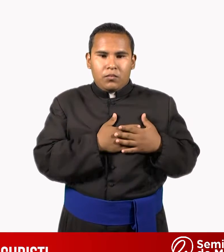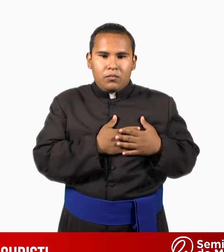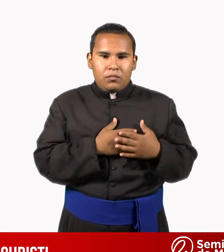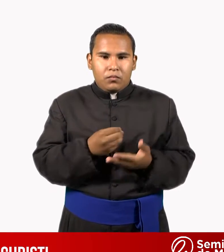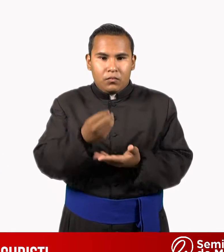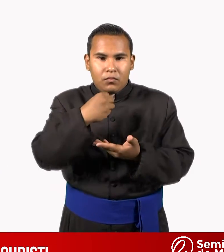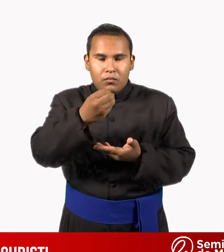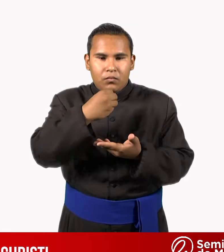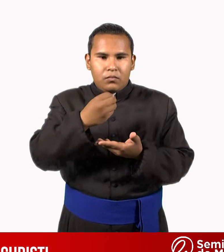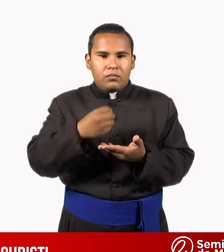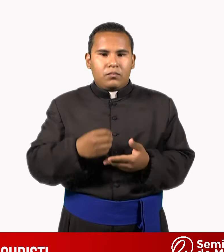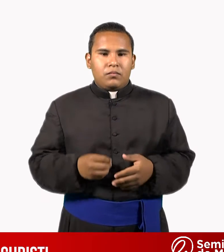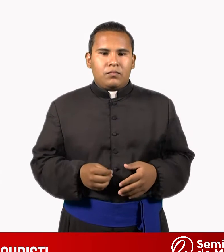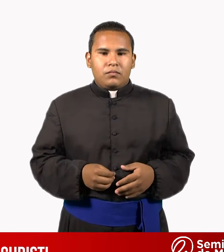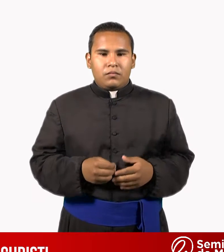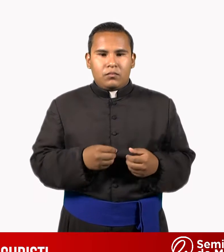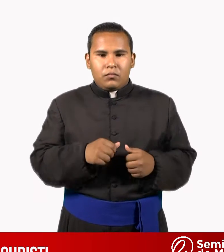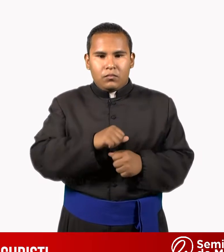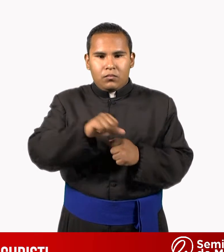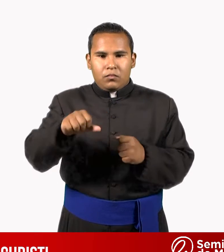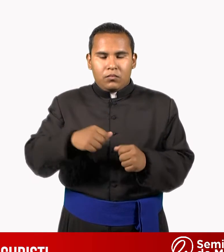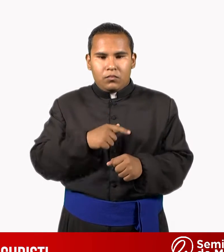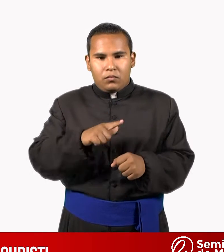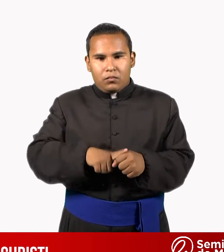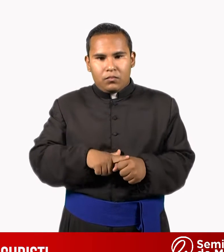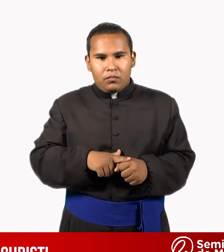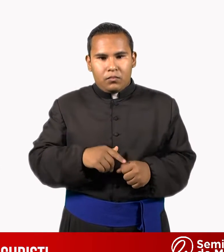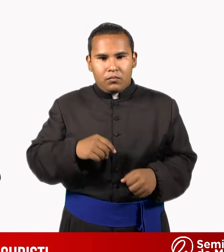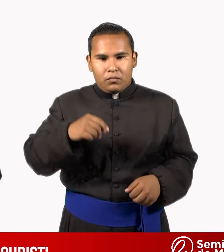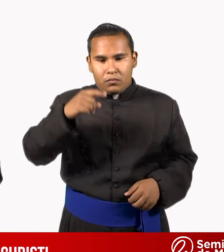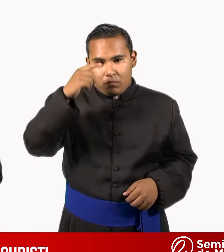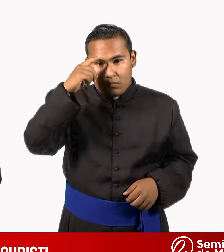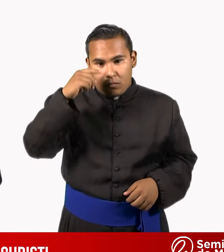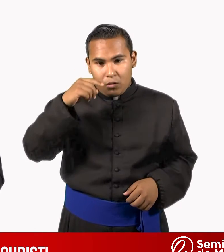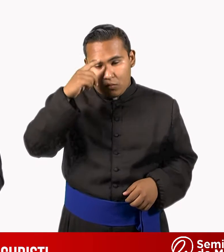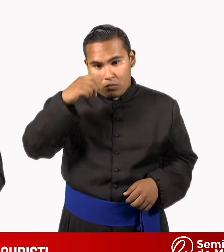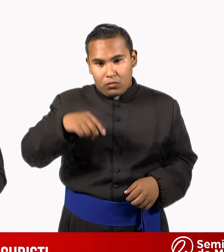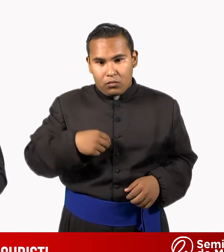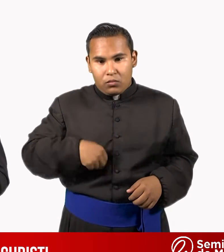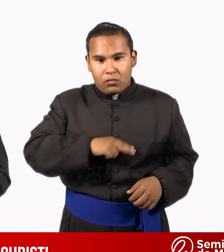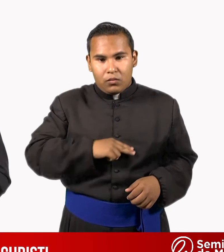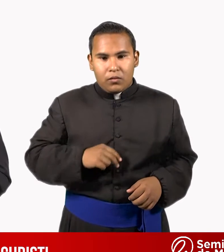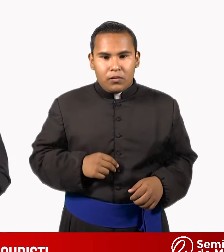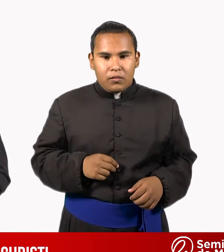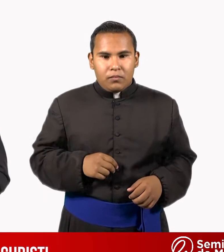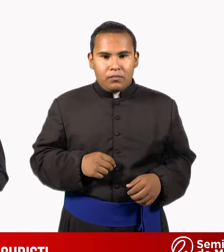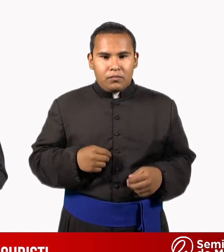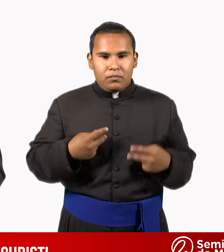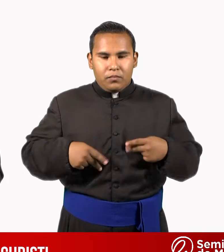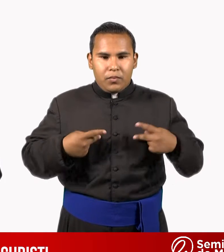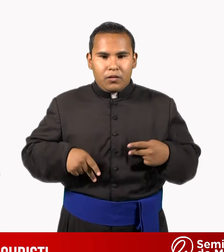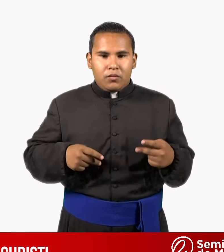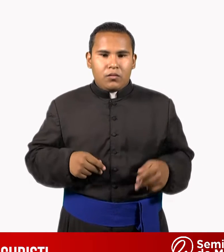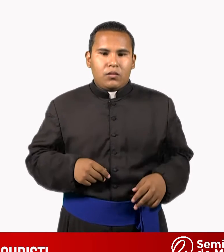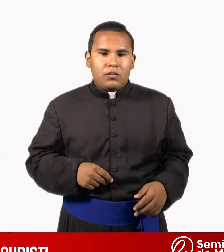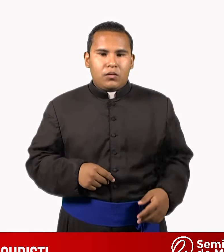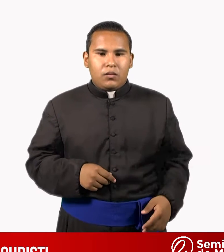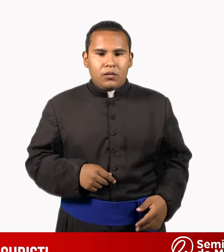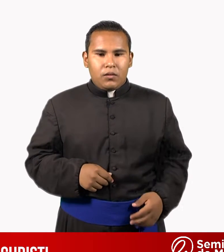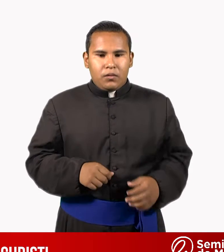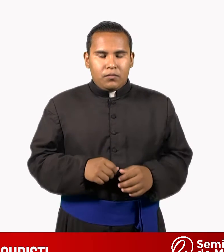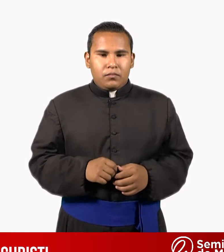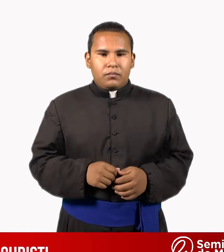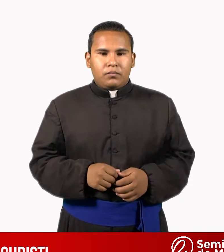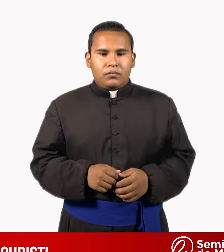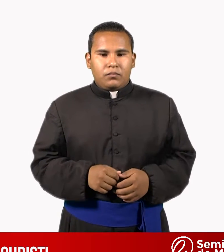esencial para nosotros los seres humanos, hombres y mujeres. ¿Por qué? Porque el alimento da vida. ¿Por qué? lo que